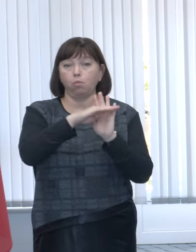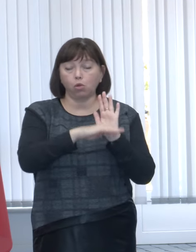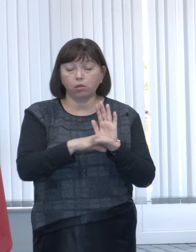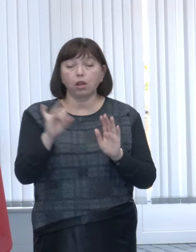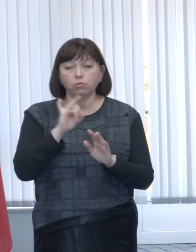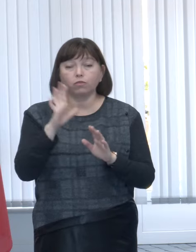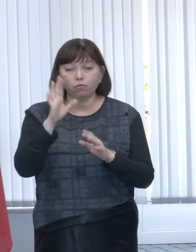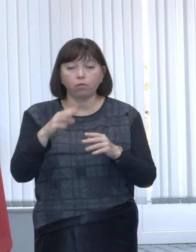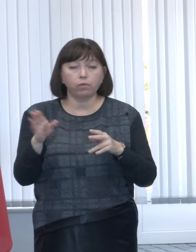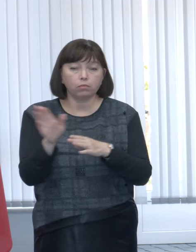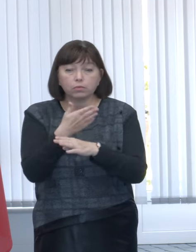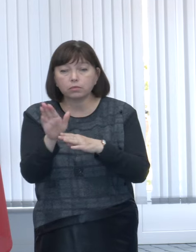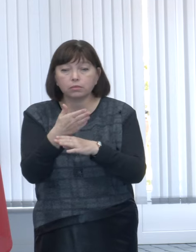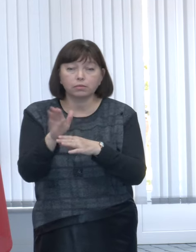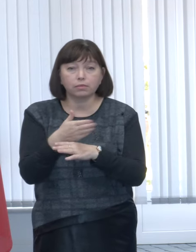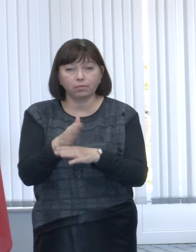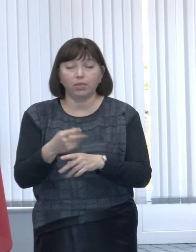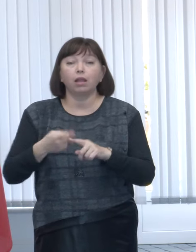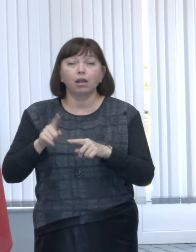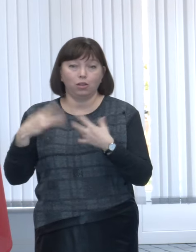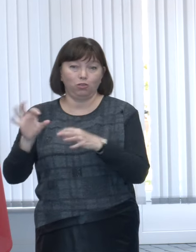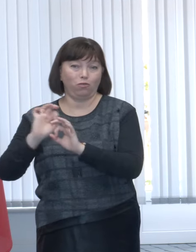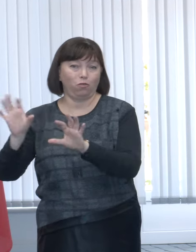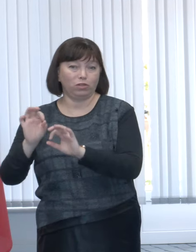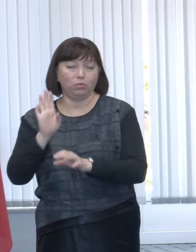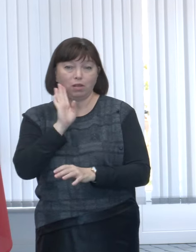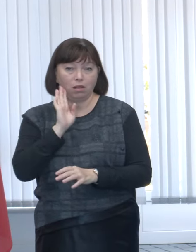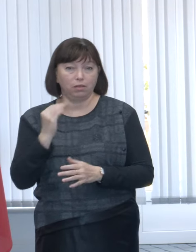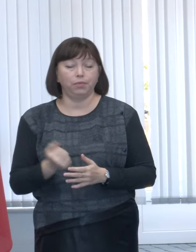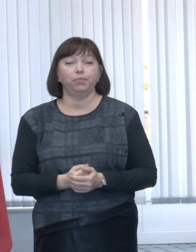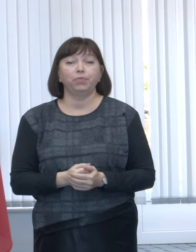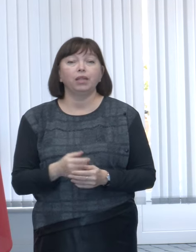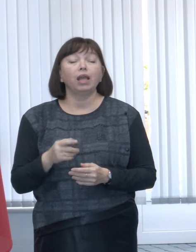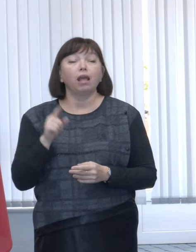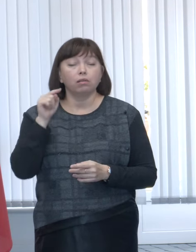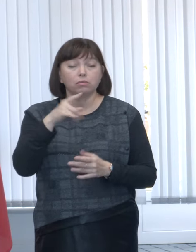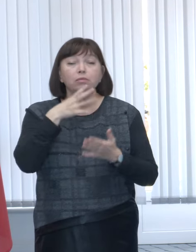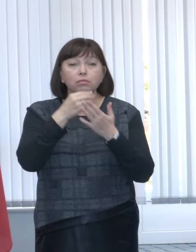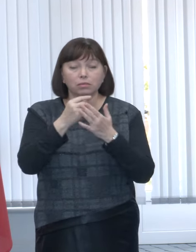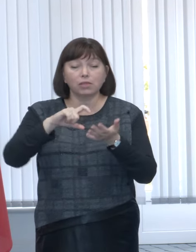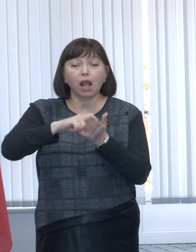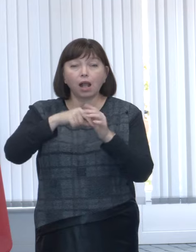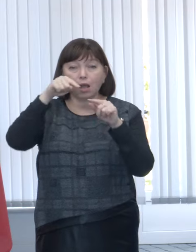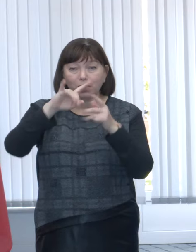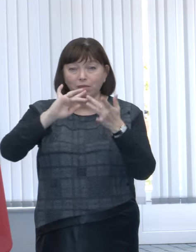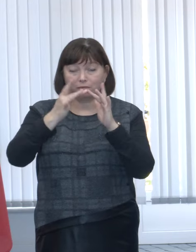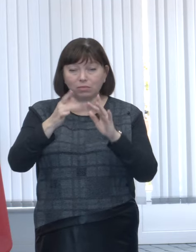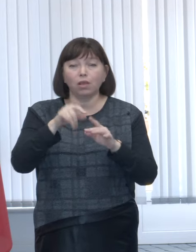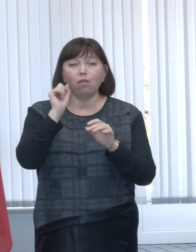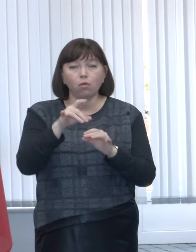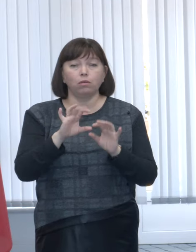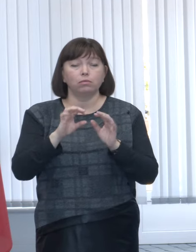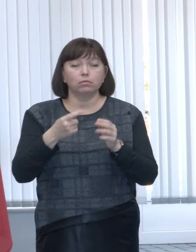aceste diligențe pe care colega mea le-a explicat, ei în cabinetul personal vor fi informați inclusiv prin